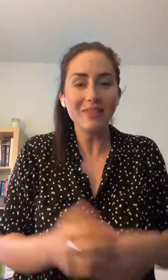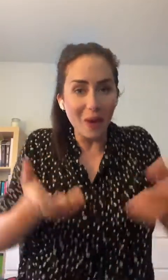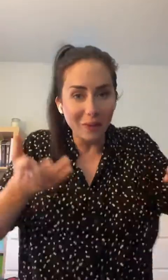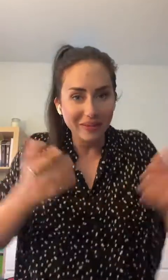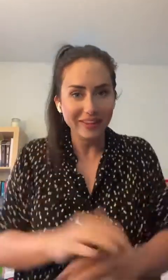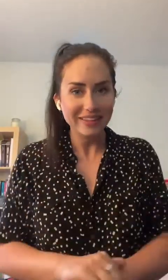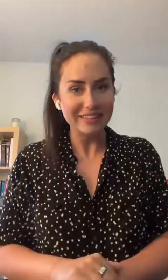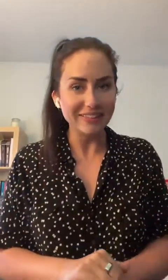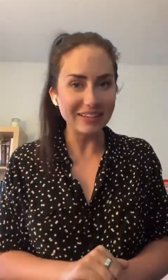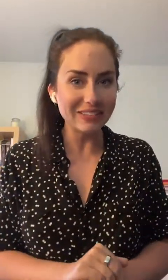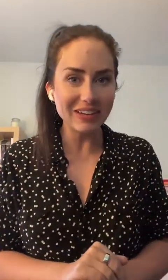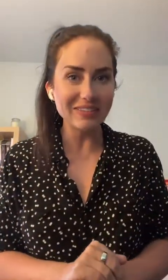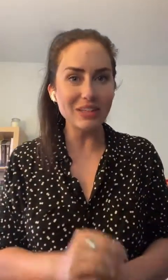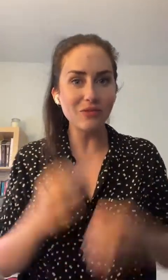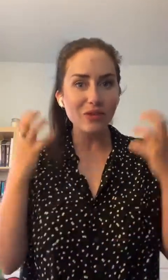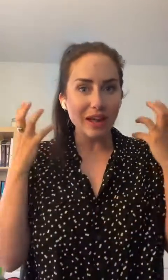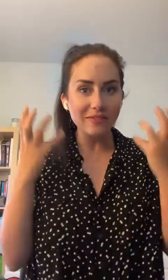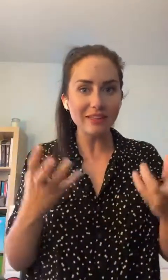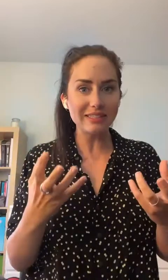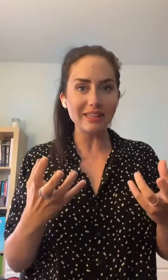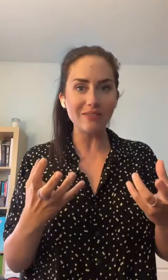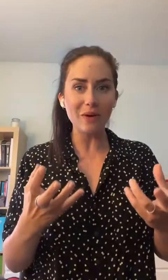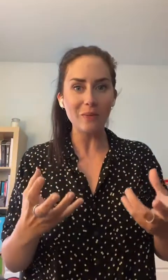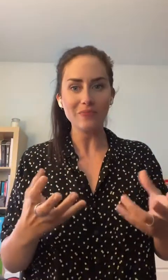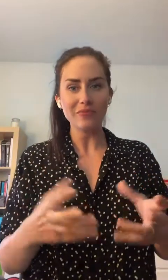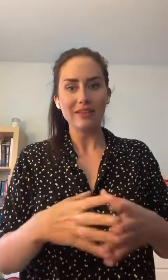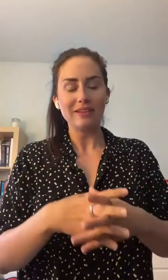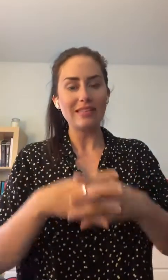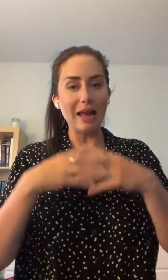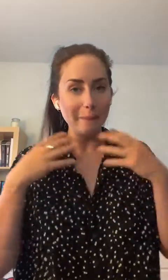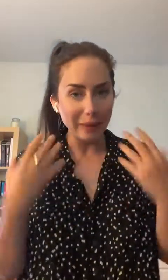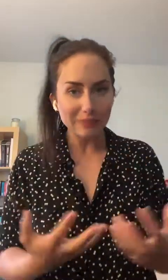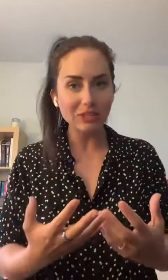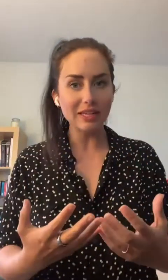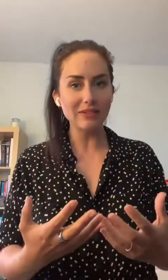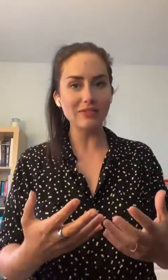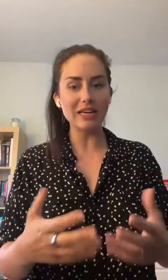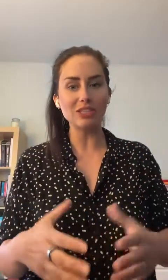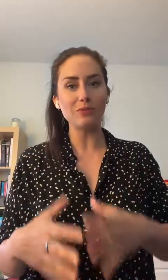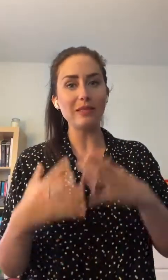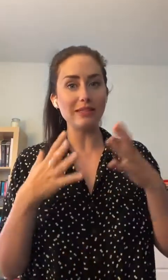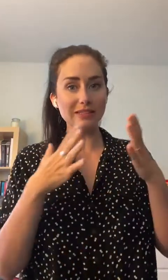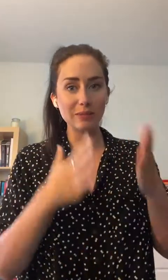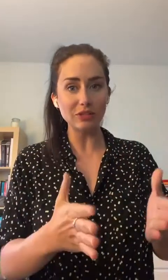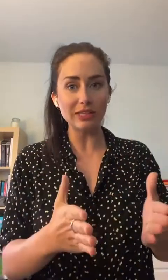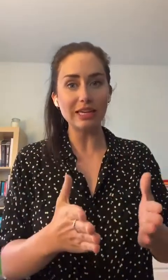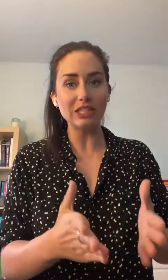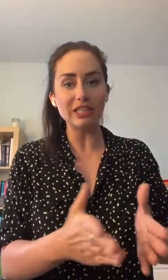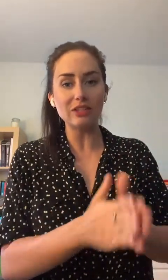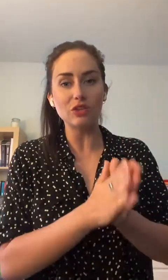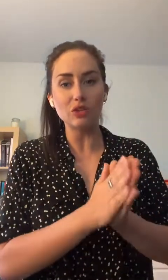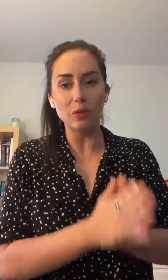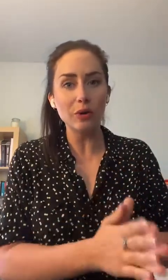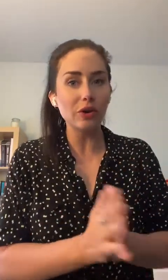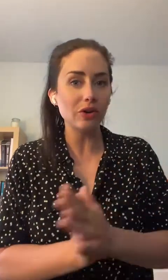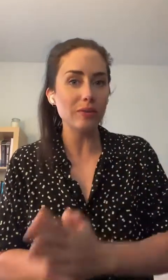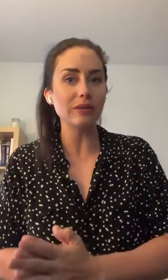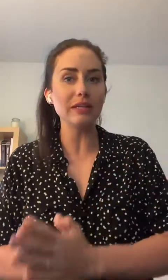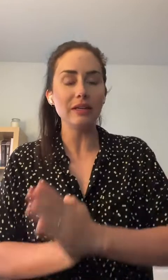Non! Ça ne marche pas comme ça, il faut le laver avec du savon. C'est la même chose avec votre visage, puis c'est pour ça que les lingettes ne sont pas recommandées,